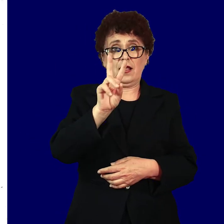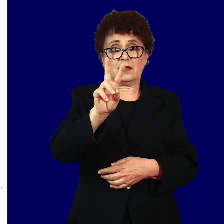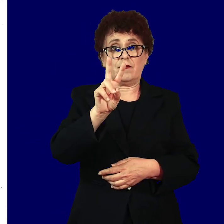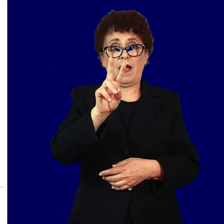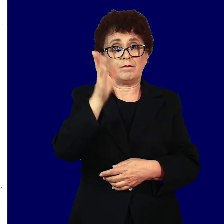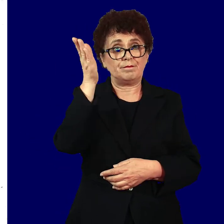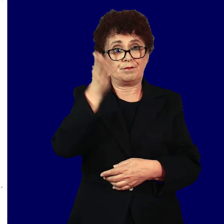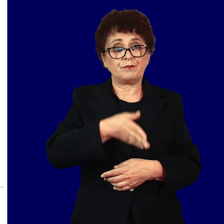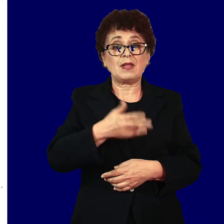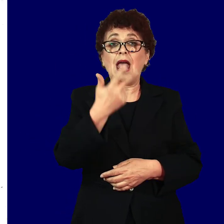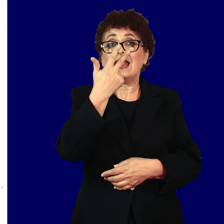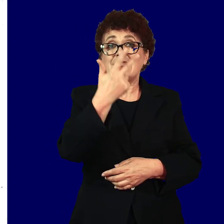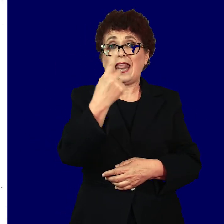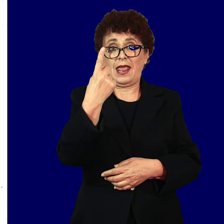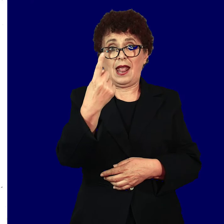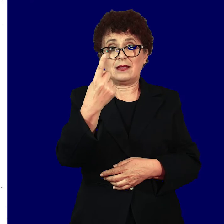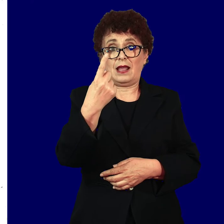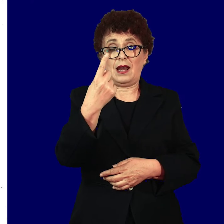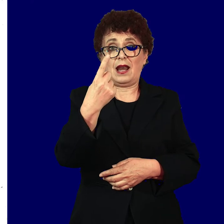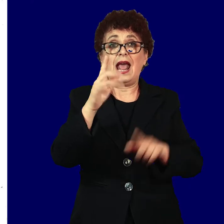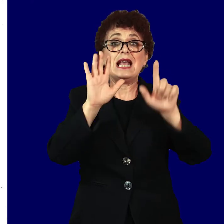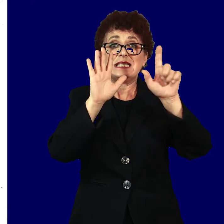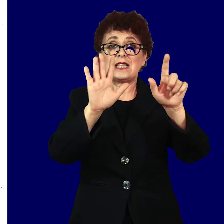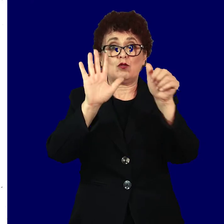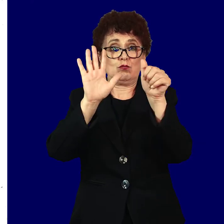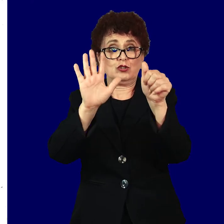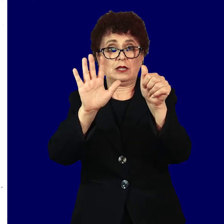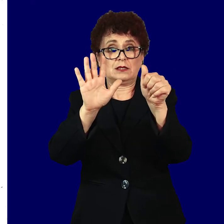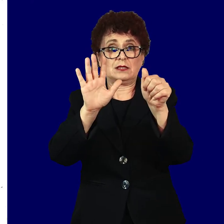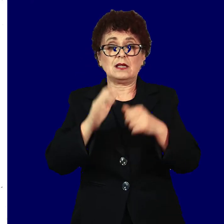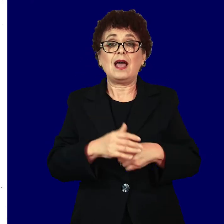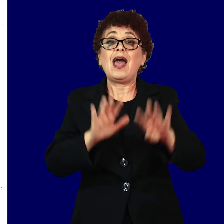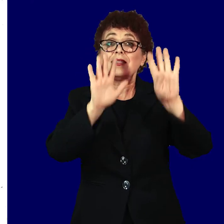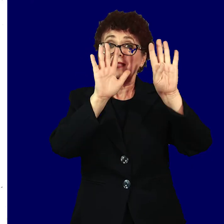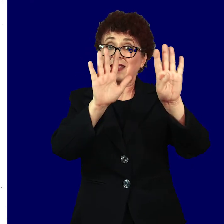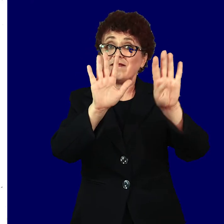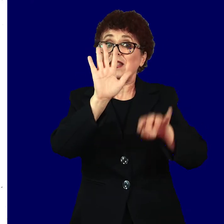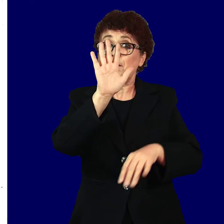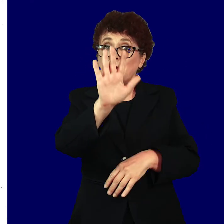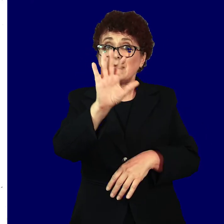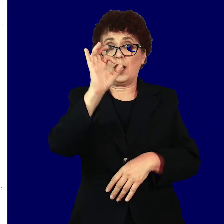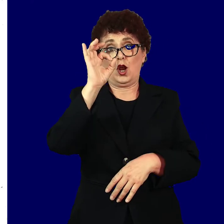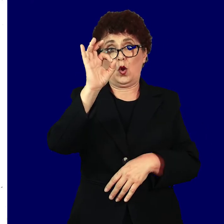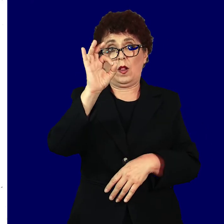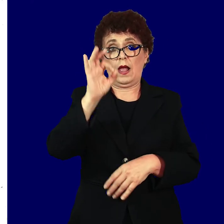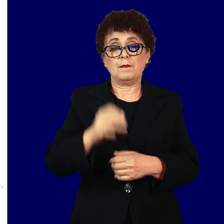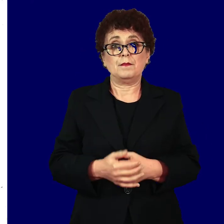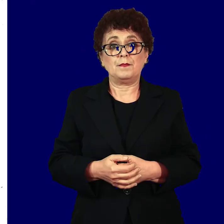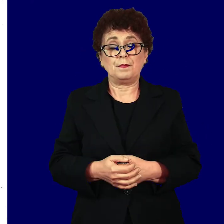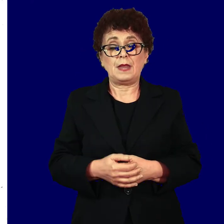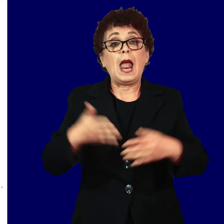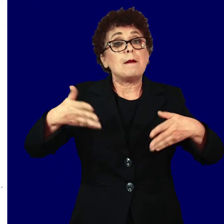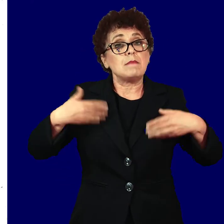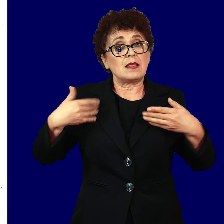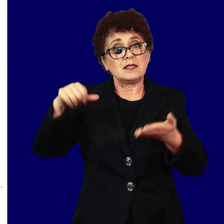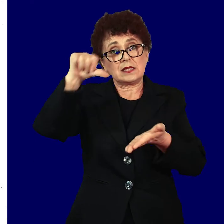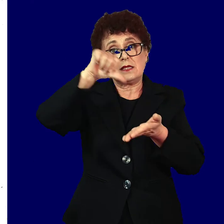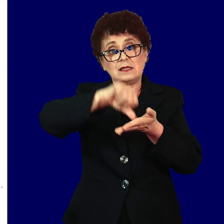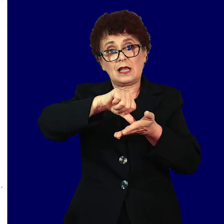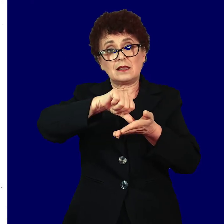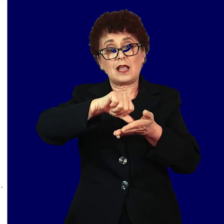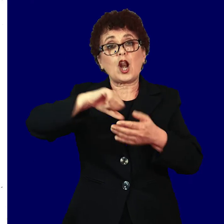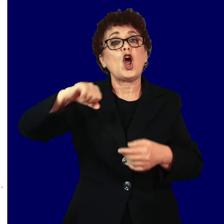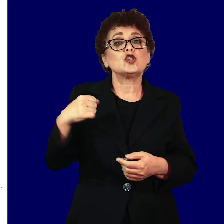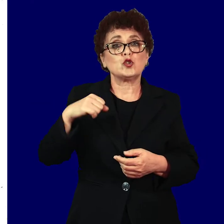-3176-950 И младински центр